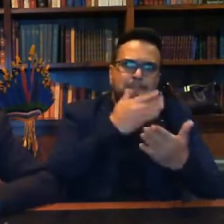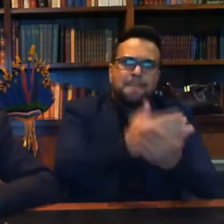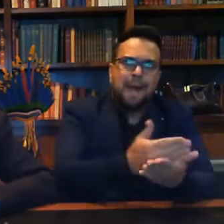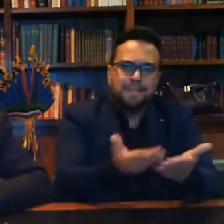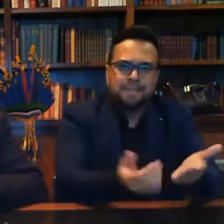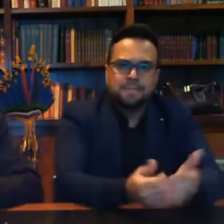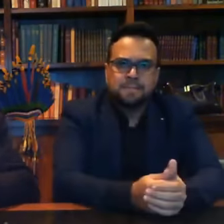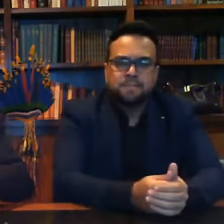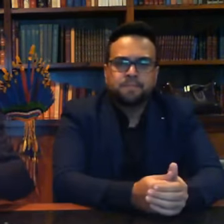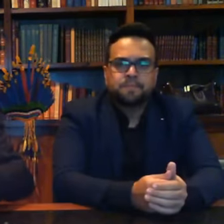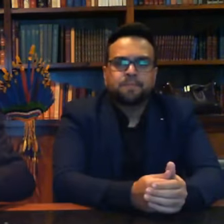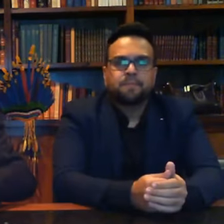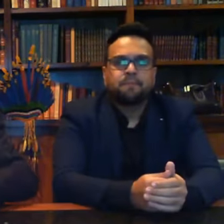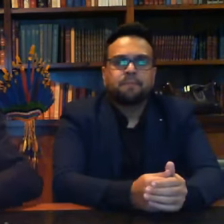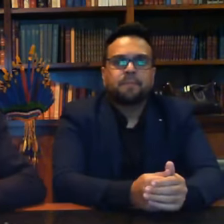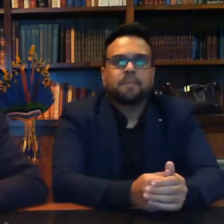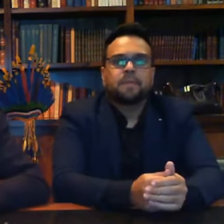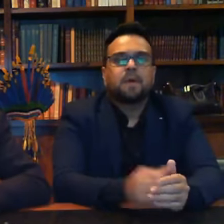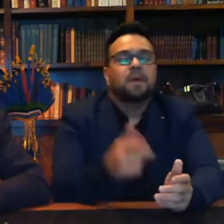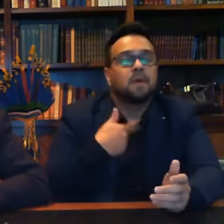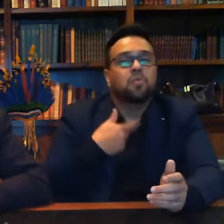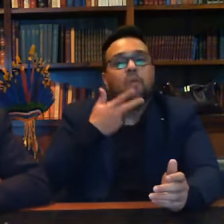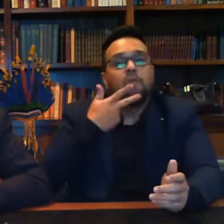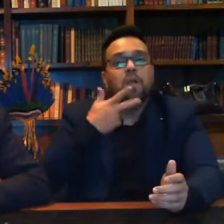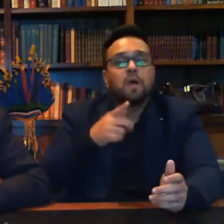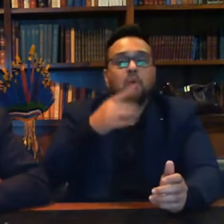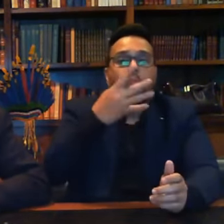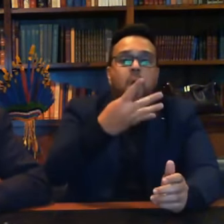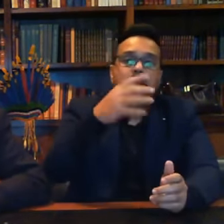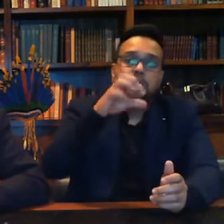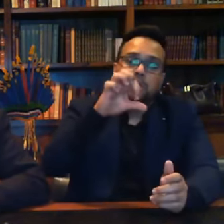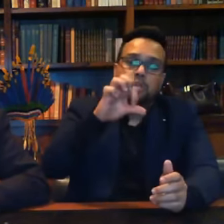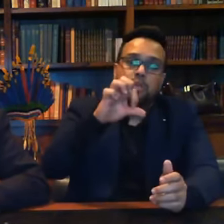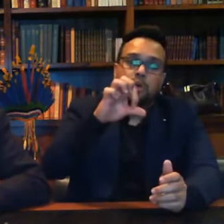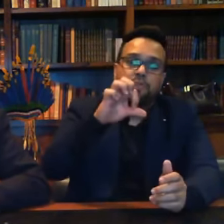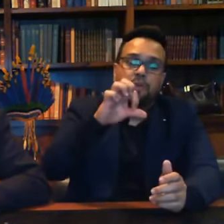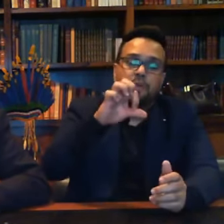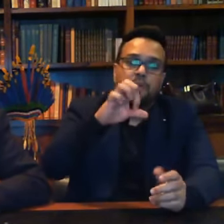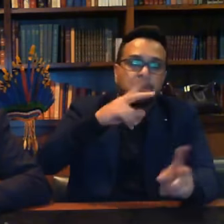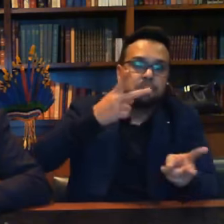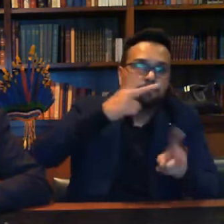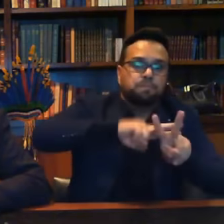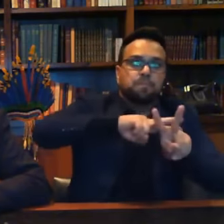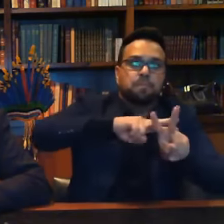mestrado, dado o que eu estou falando, 49 anos de cadeia, minha pena,